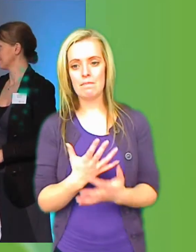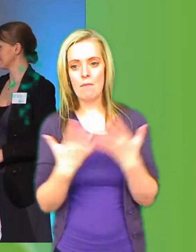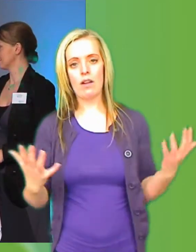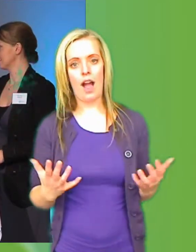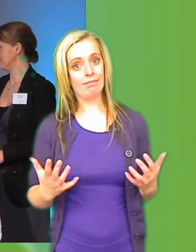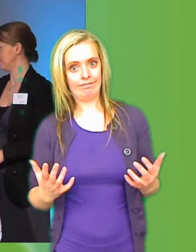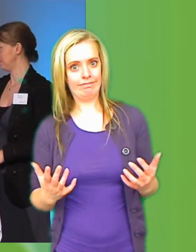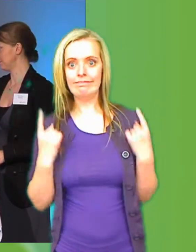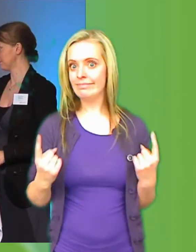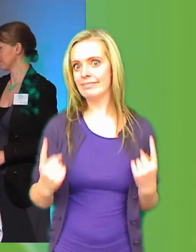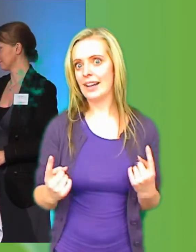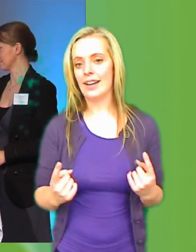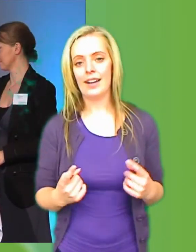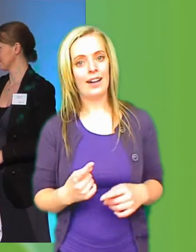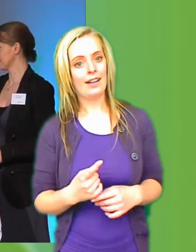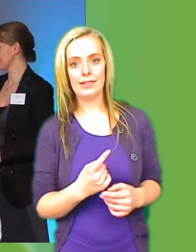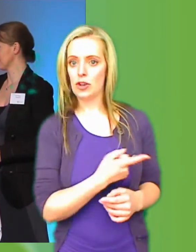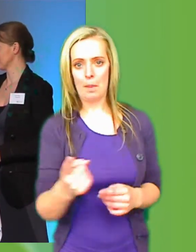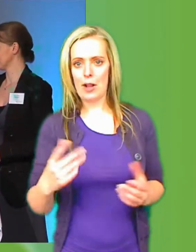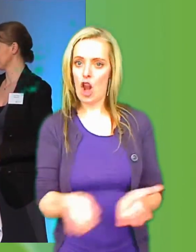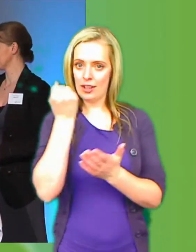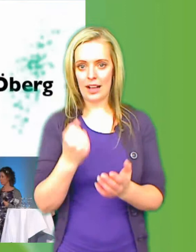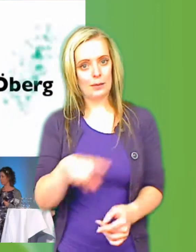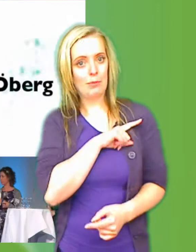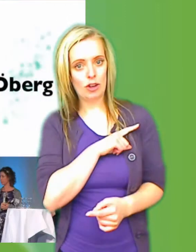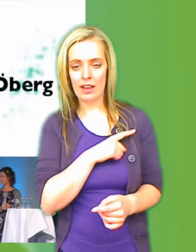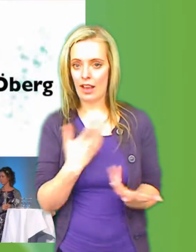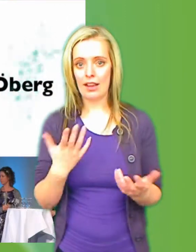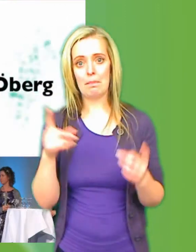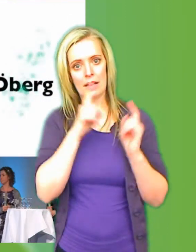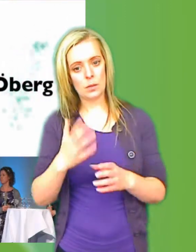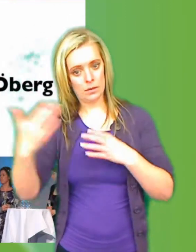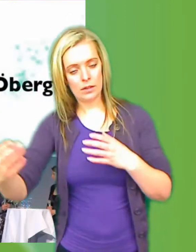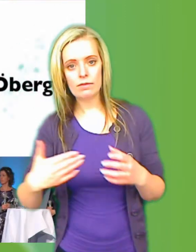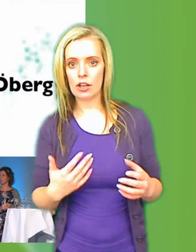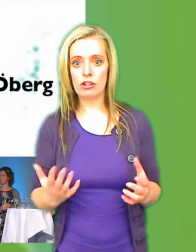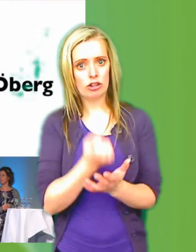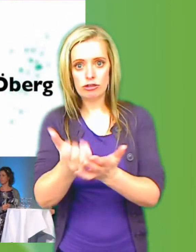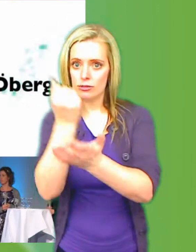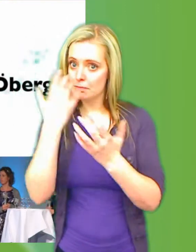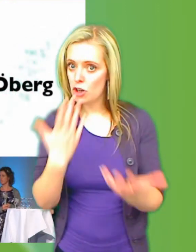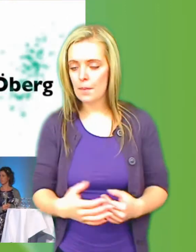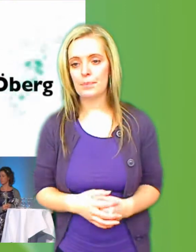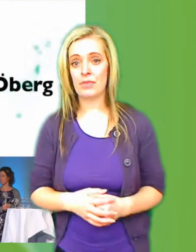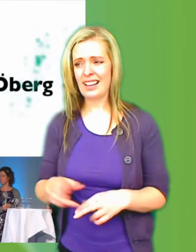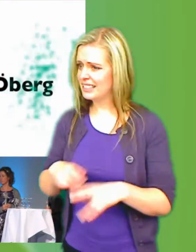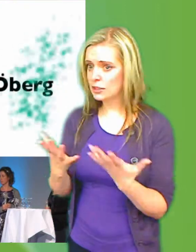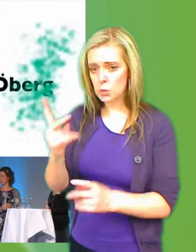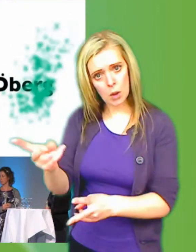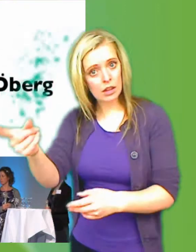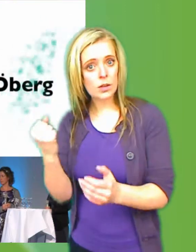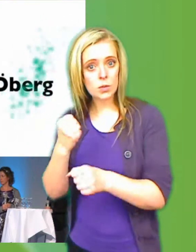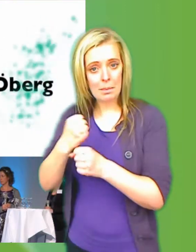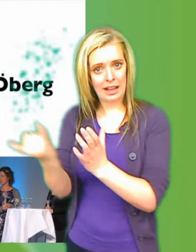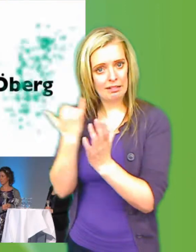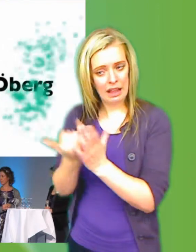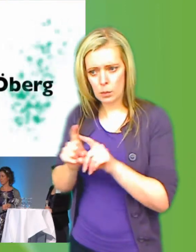att de lyckas åstadkomma saker för människor som står utanför. Känns det inte alltid så när du arbetar internt hos er att det